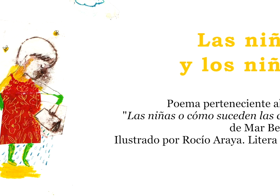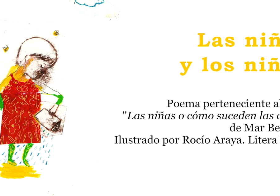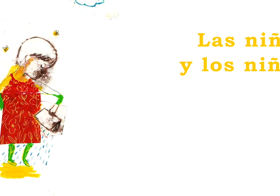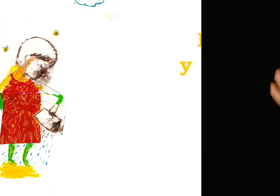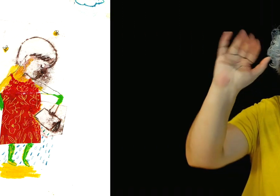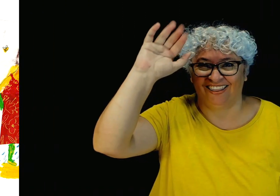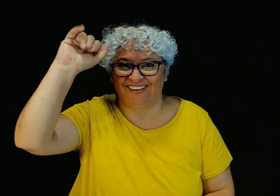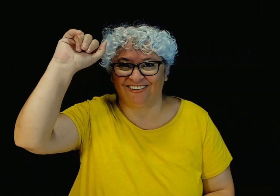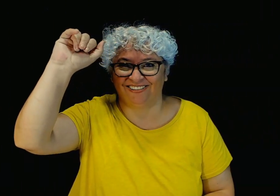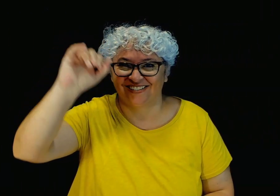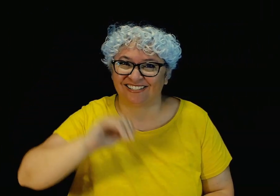adiós